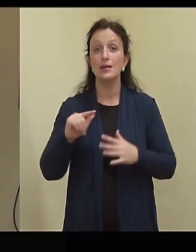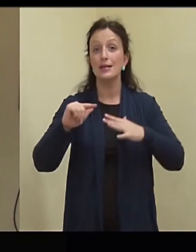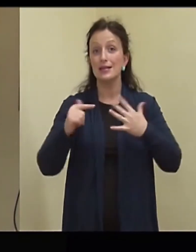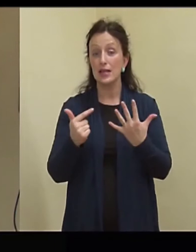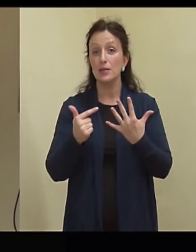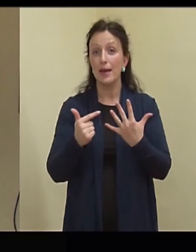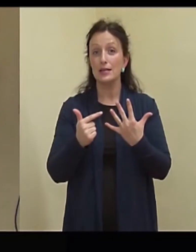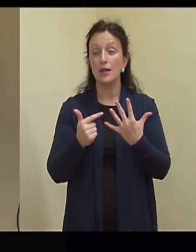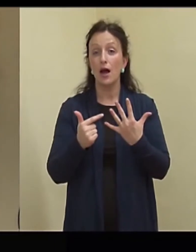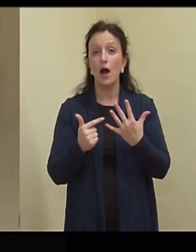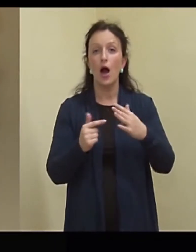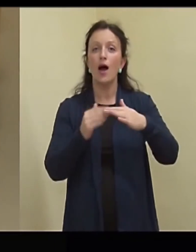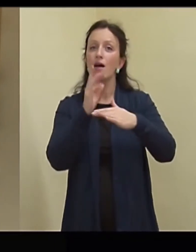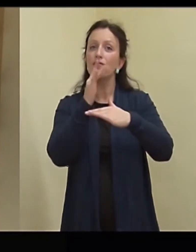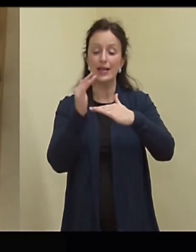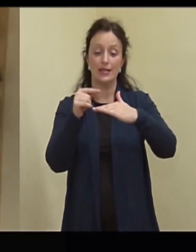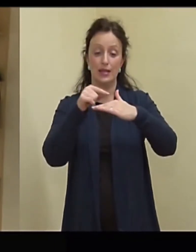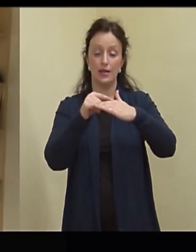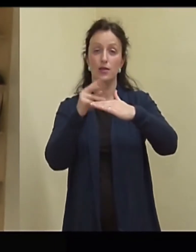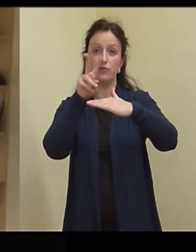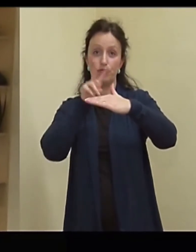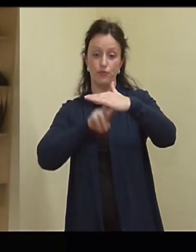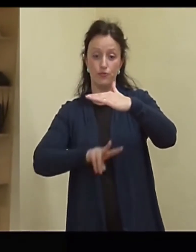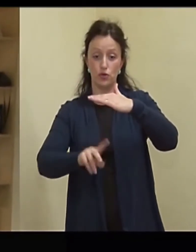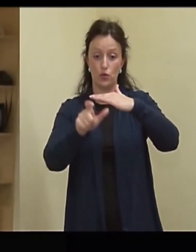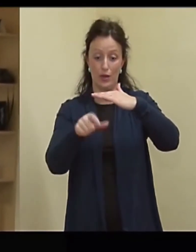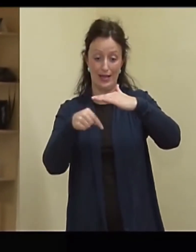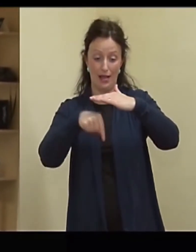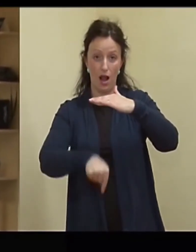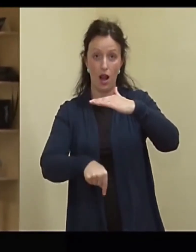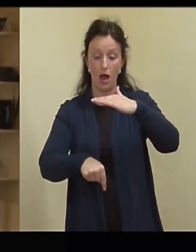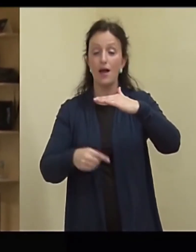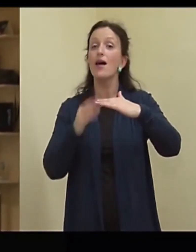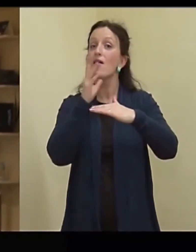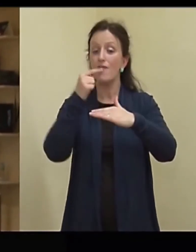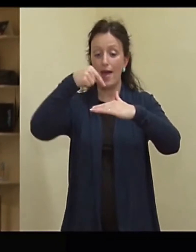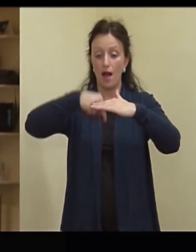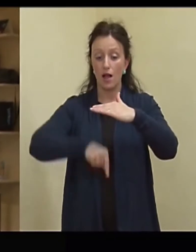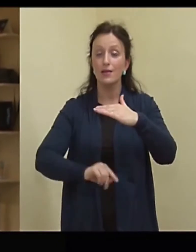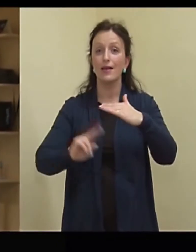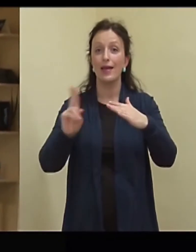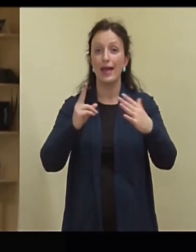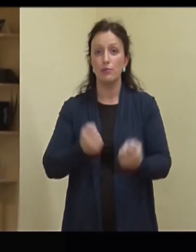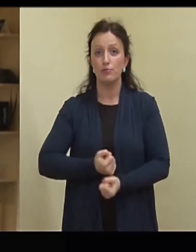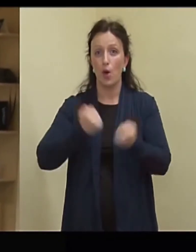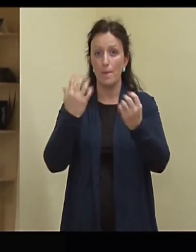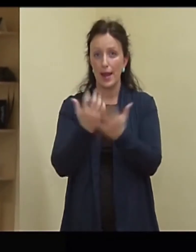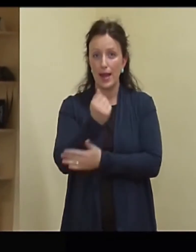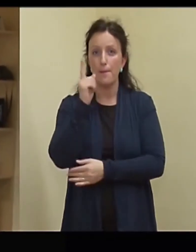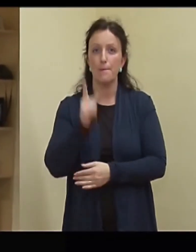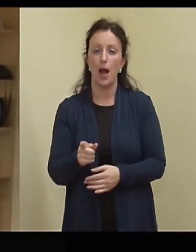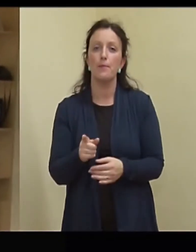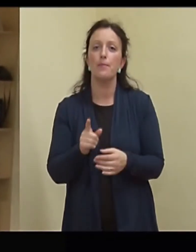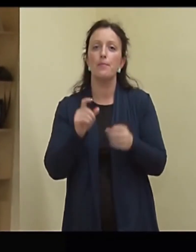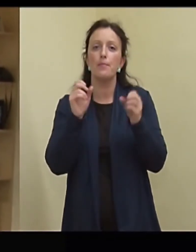tuukritööd sise veekogudel tähendab seda, et kui vee jalt keegi leiab mingisuguse lõhkekea, siis tuleb see ju kahjutuks teha ja selleks on meil